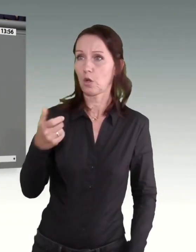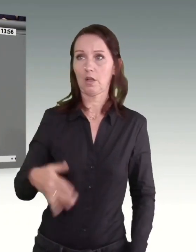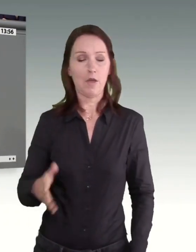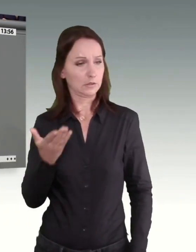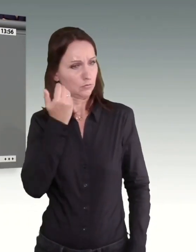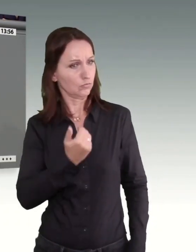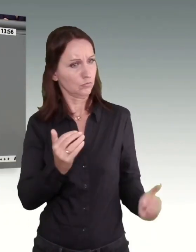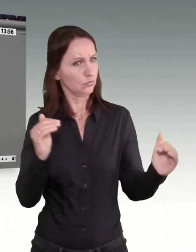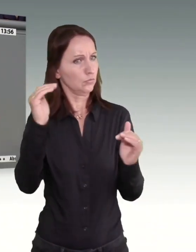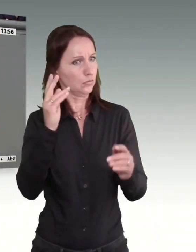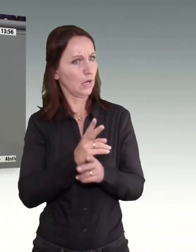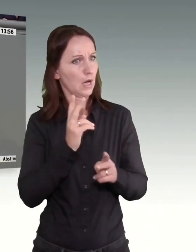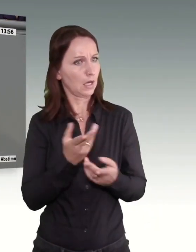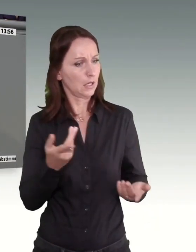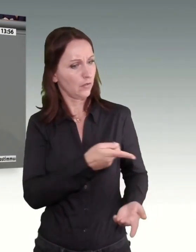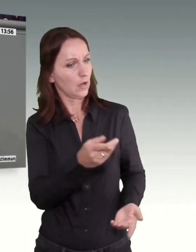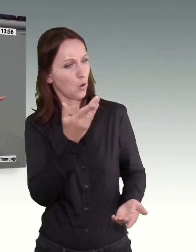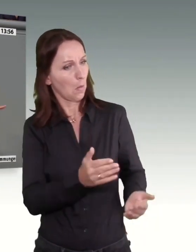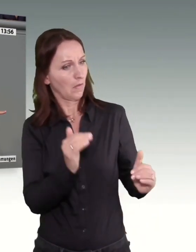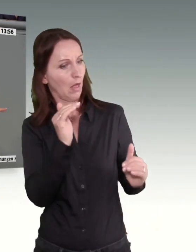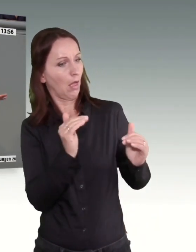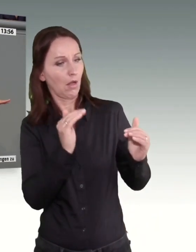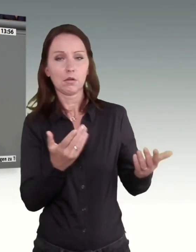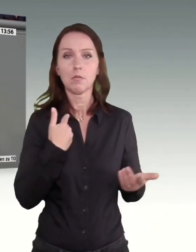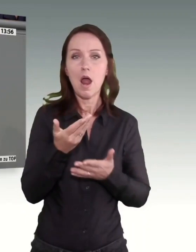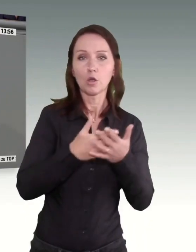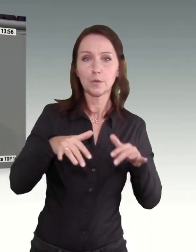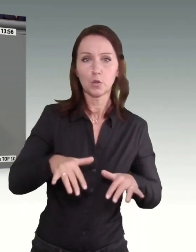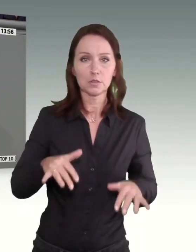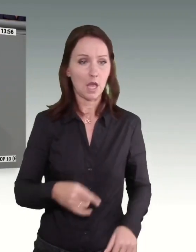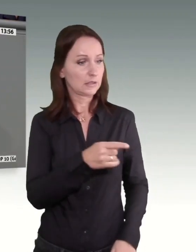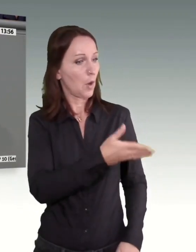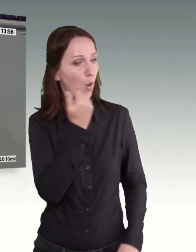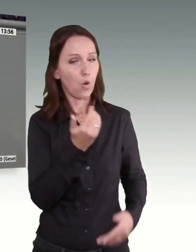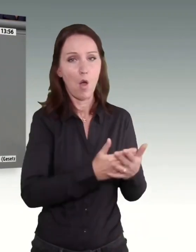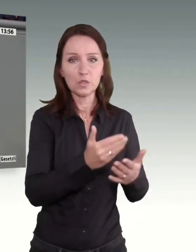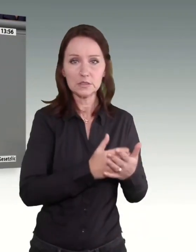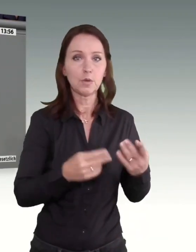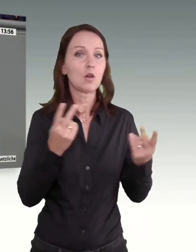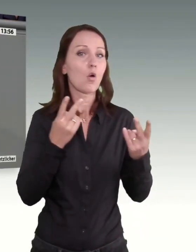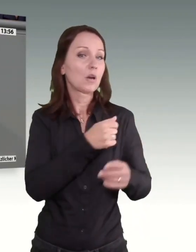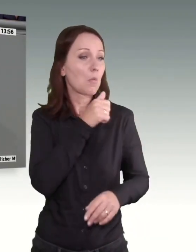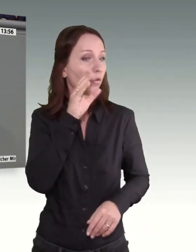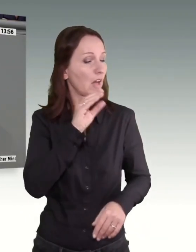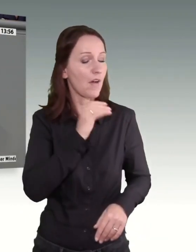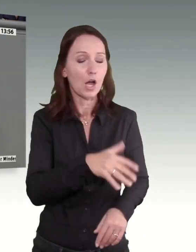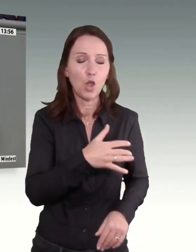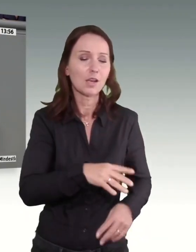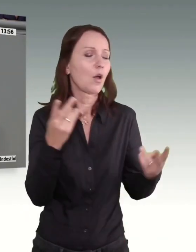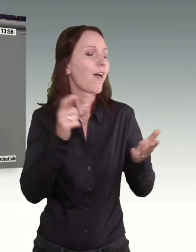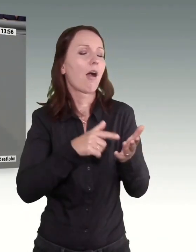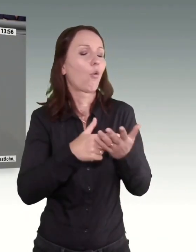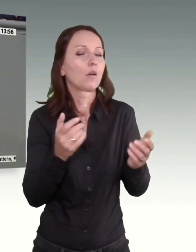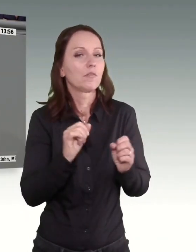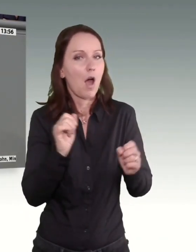Ich möchte doch meinen Lohnabstand zur unteren Lohngruppe, zu demjenigen, der möglicherweise keine Ausbildung hat oder der noch nicht so viel Berufserfahrung hat oder was auch immer,